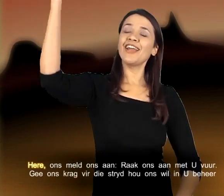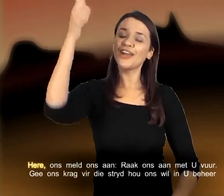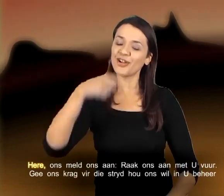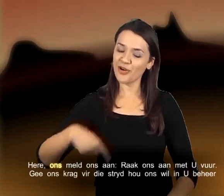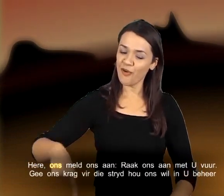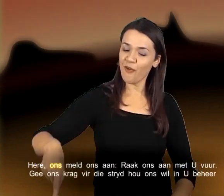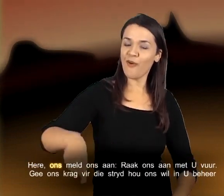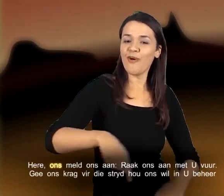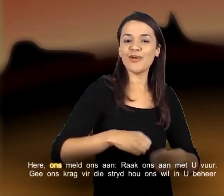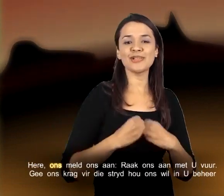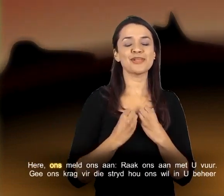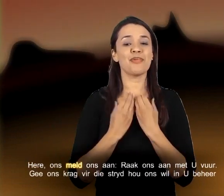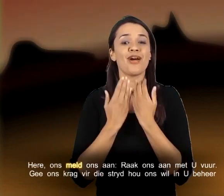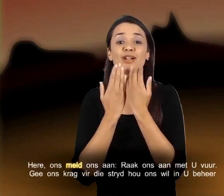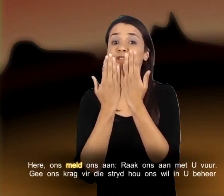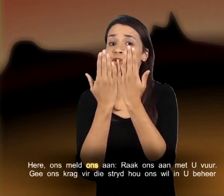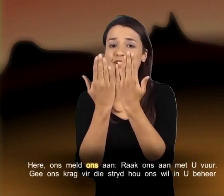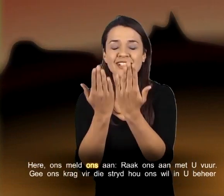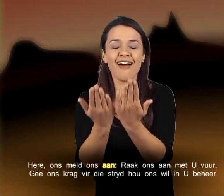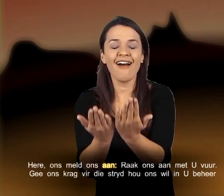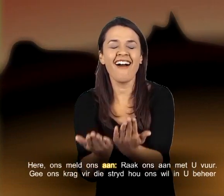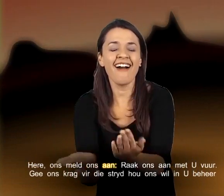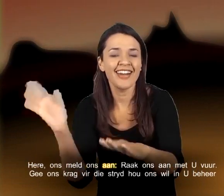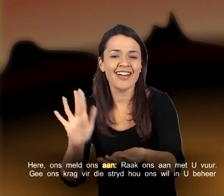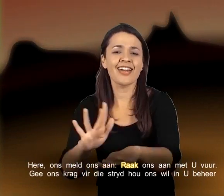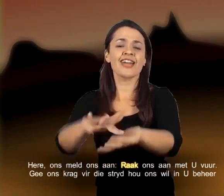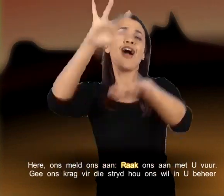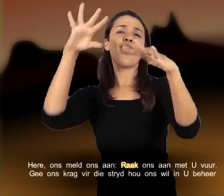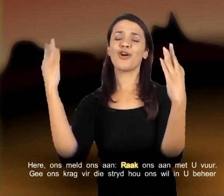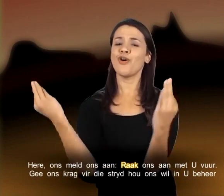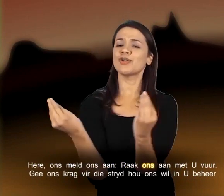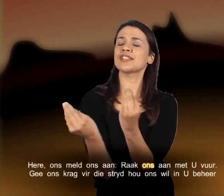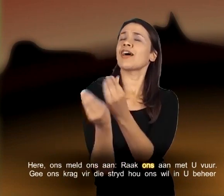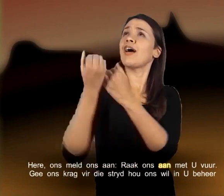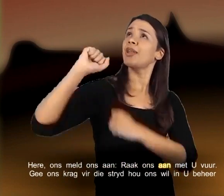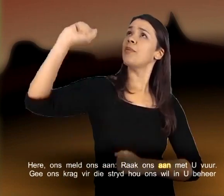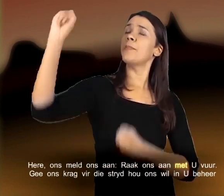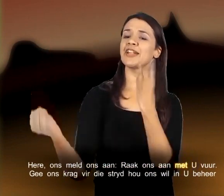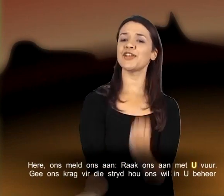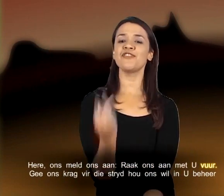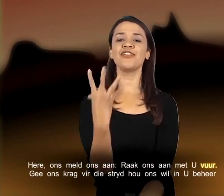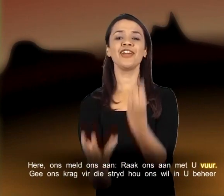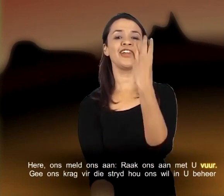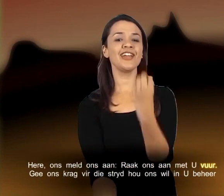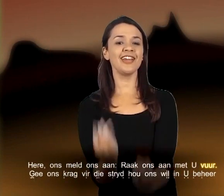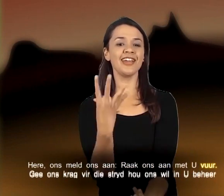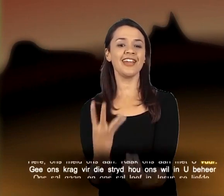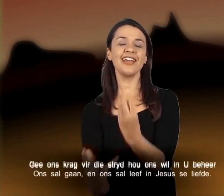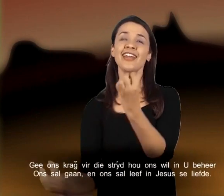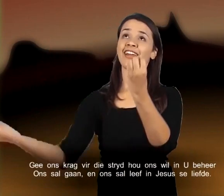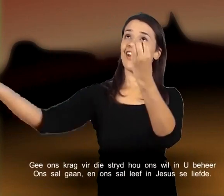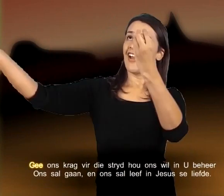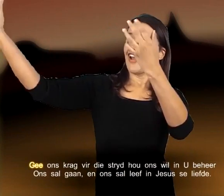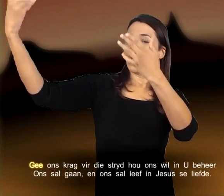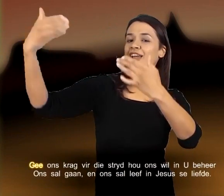Heere ons, meld ons aan Raak ons aan met die vuur